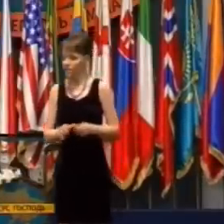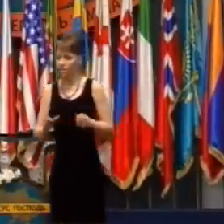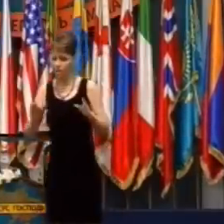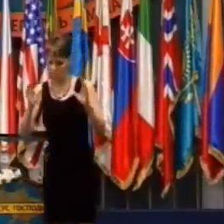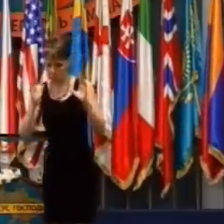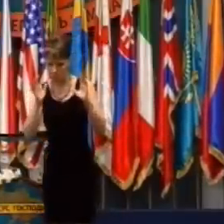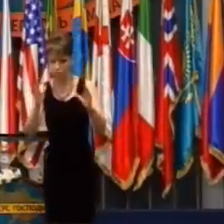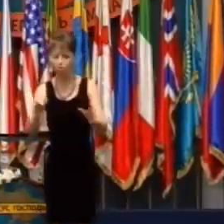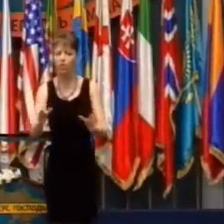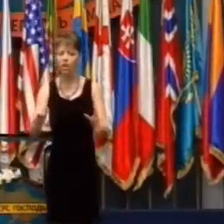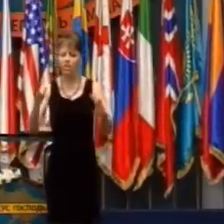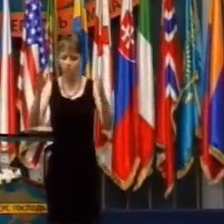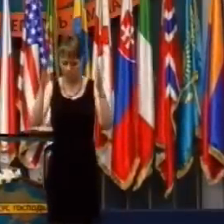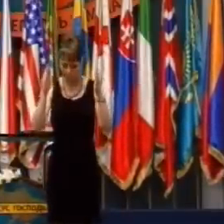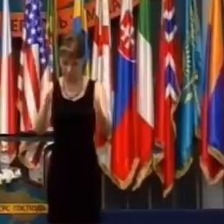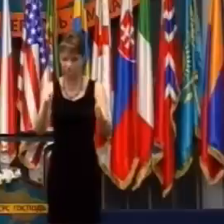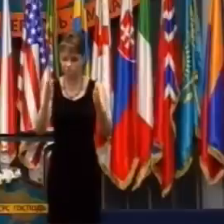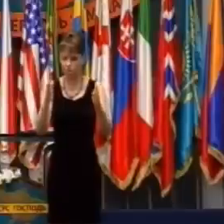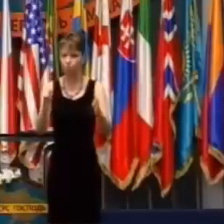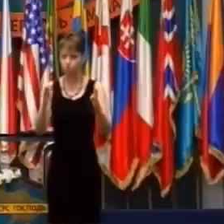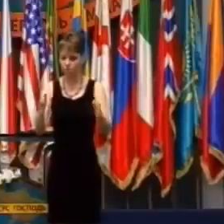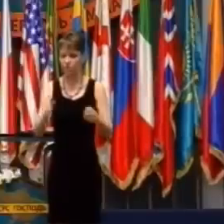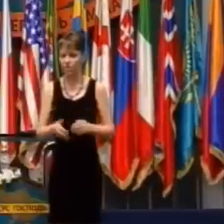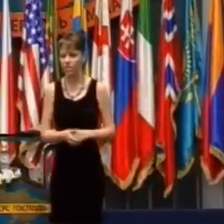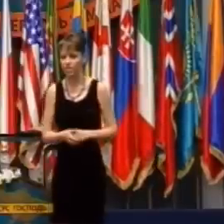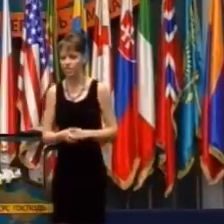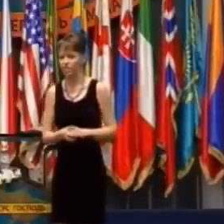a išiel som priamo tam k nehode.